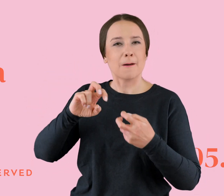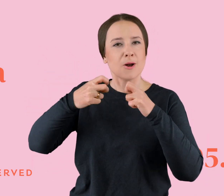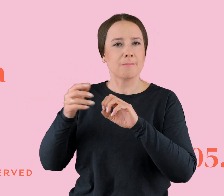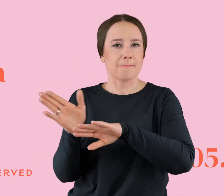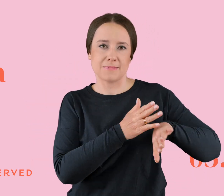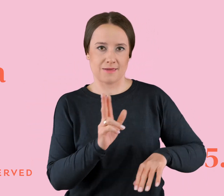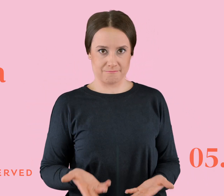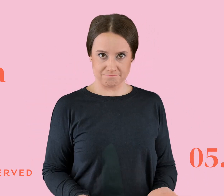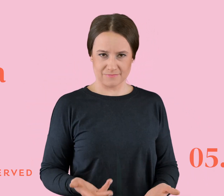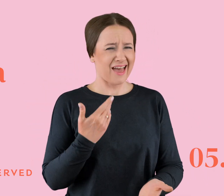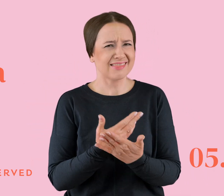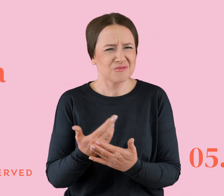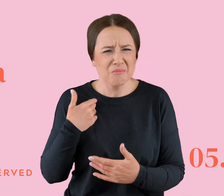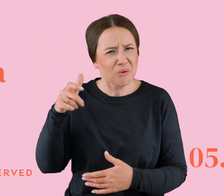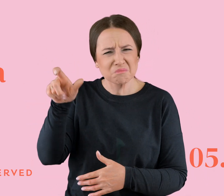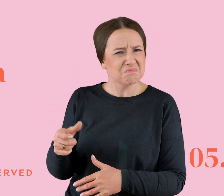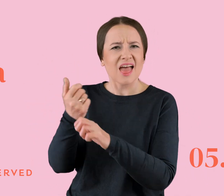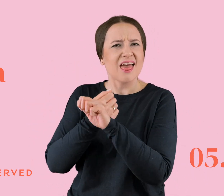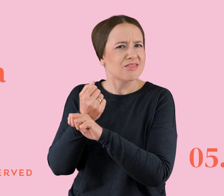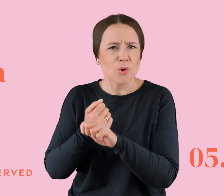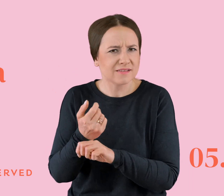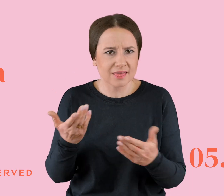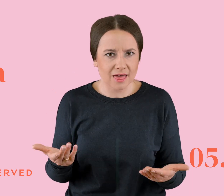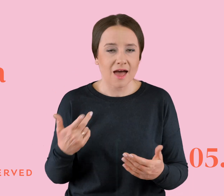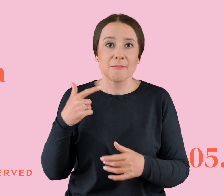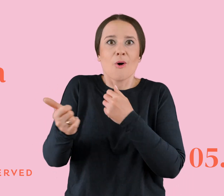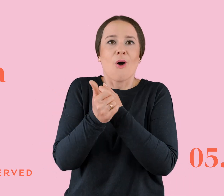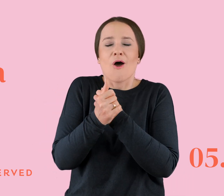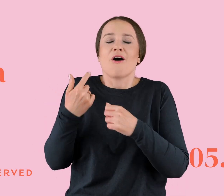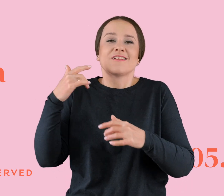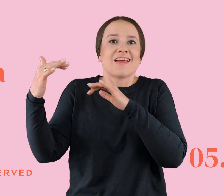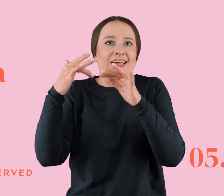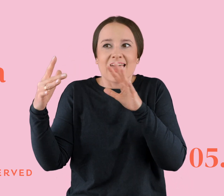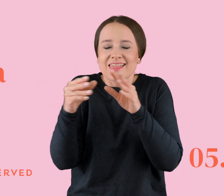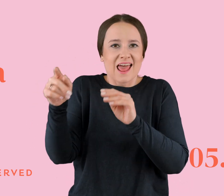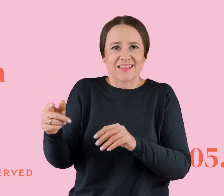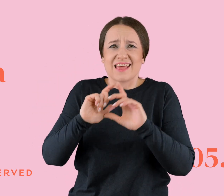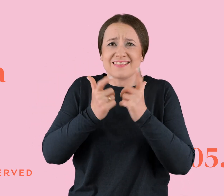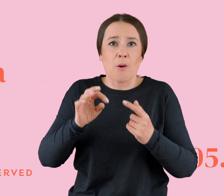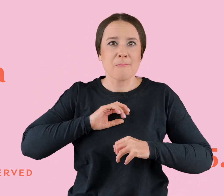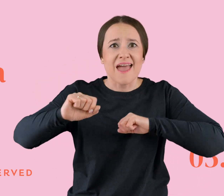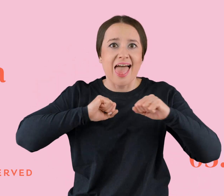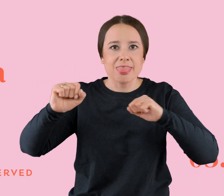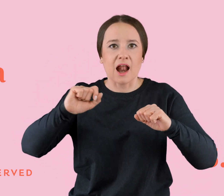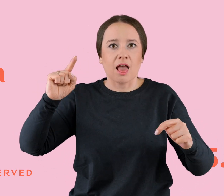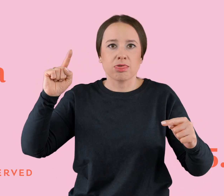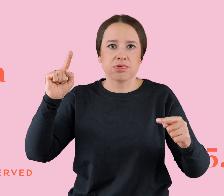toksyna? A to dlatego, że relacja z nim wysysała całą moją energię. W ogóle tych pozytywów z tej relacji to była